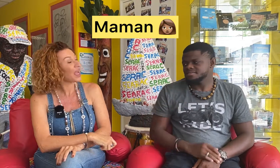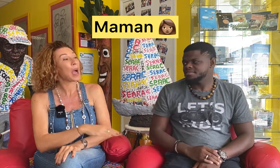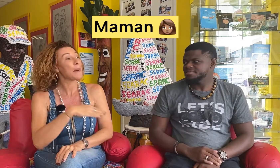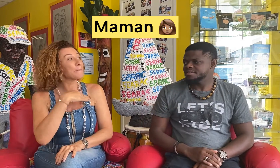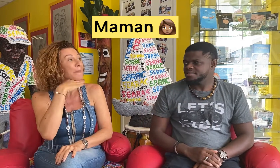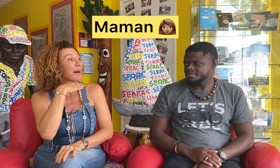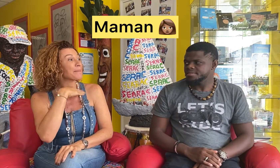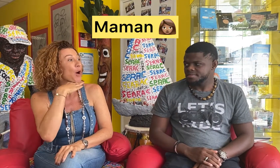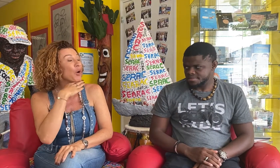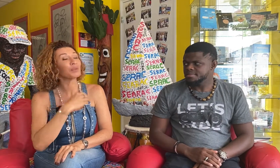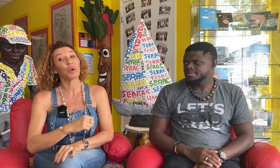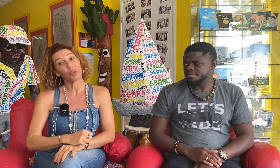Maman.